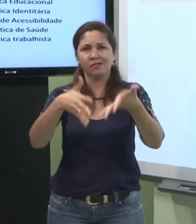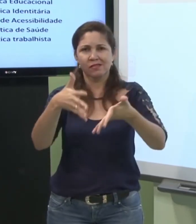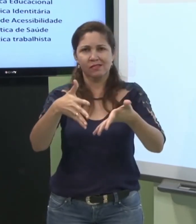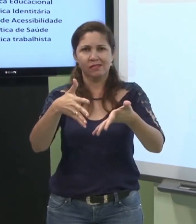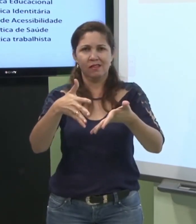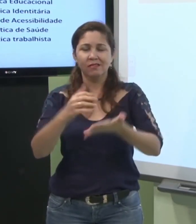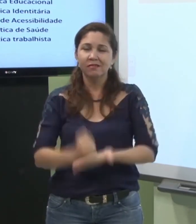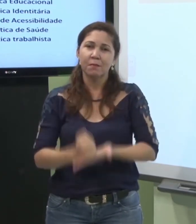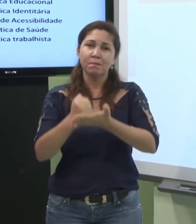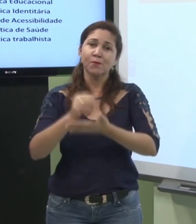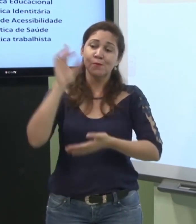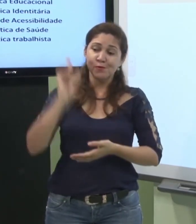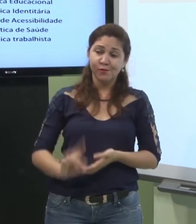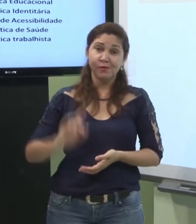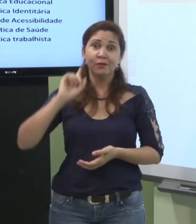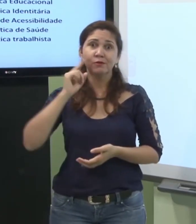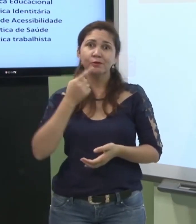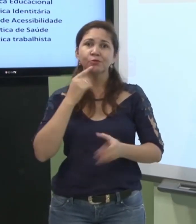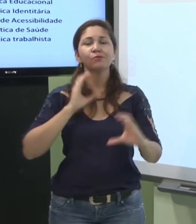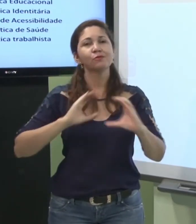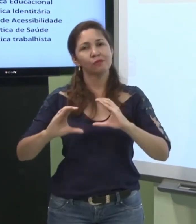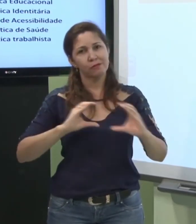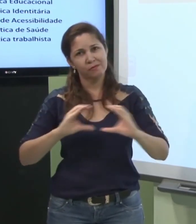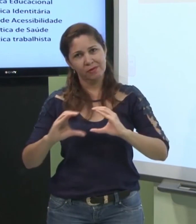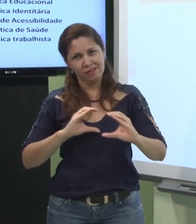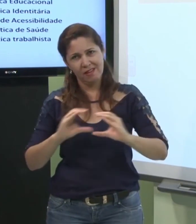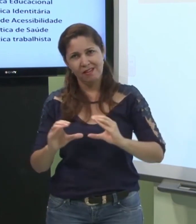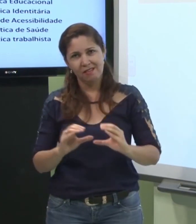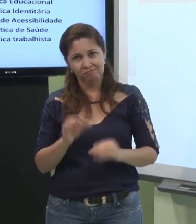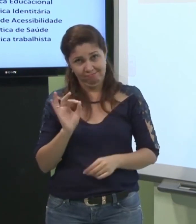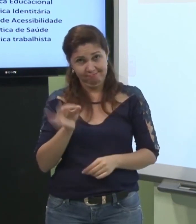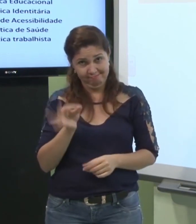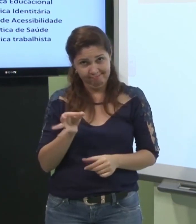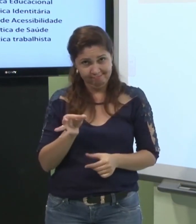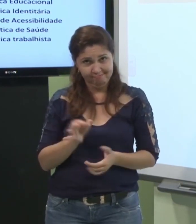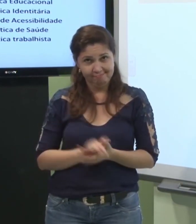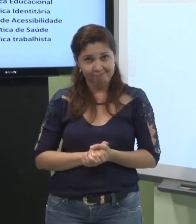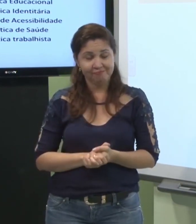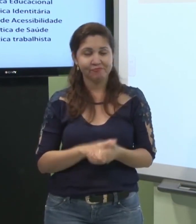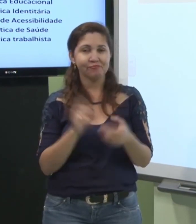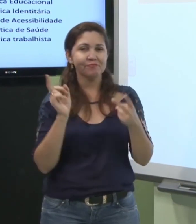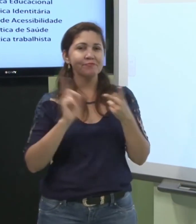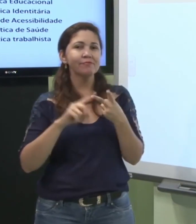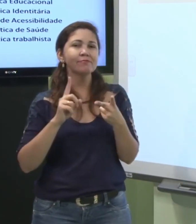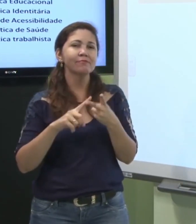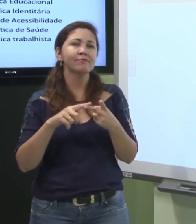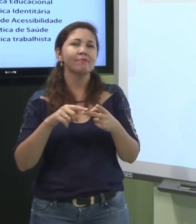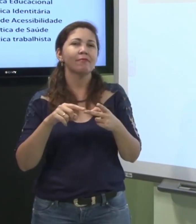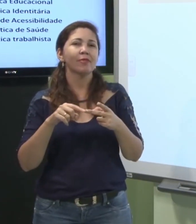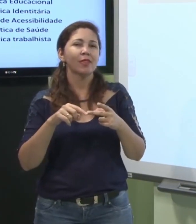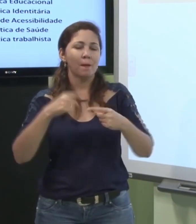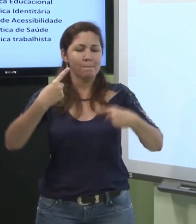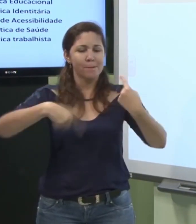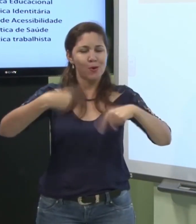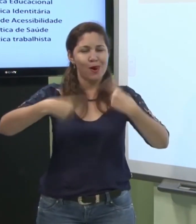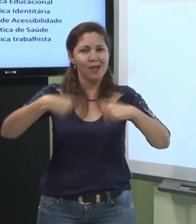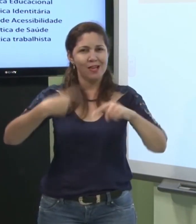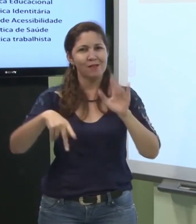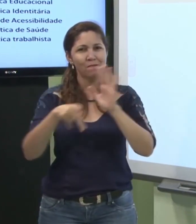sinais então a língua ela é esse apoio que dá direito à comunicação surda